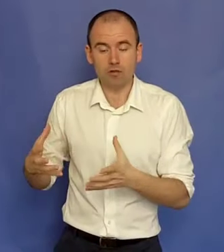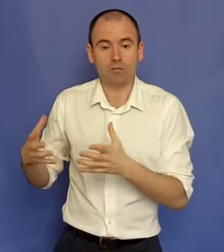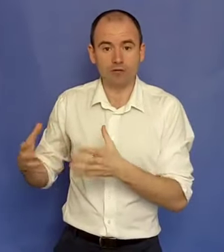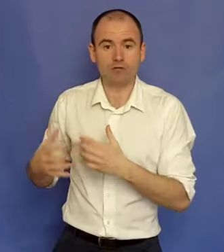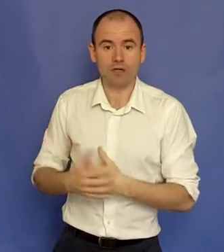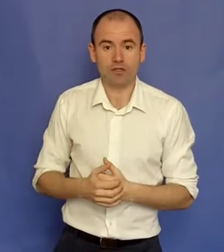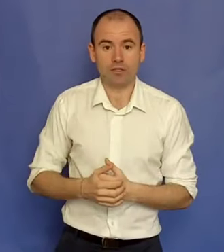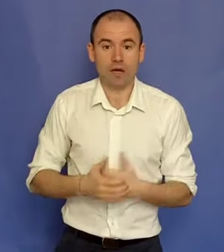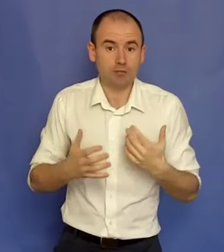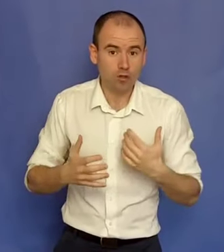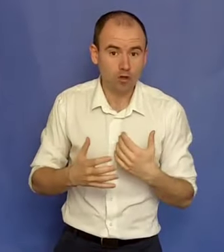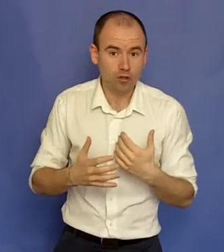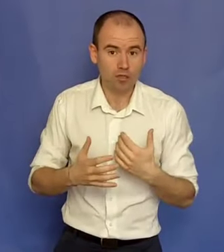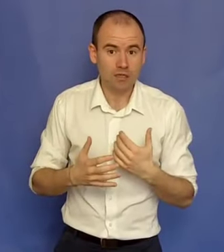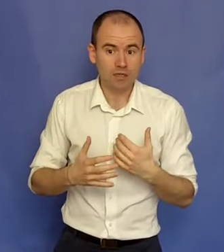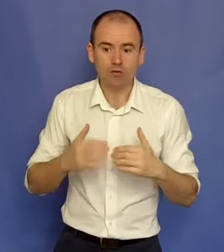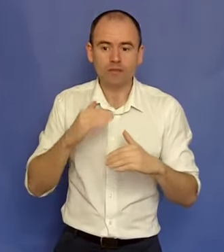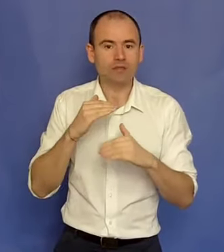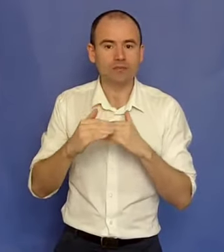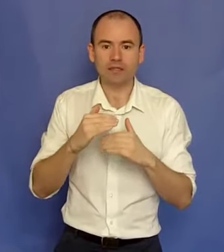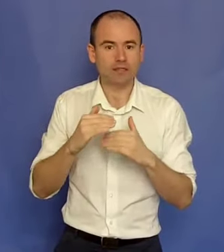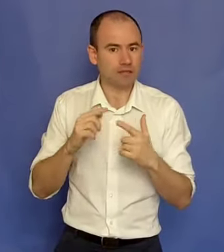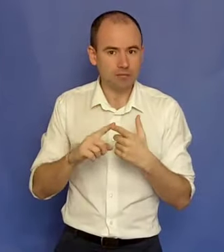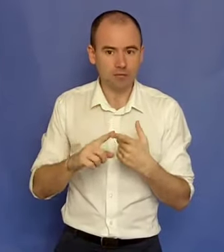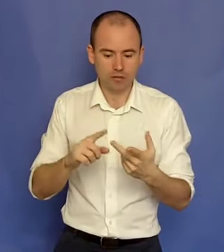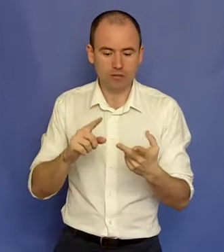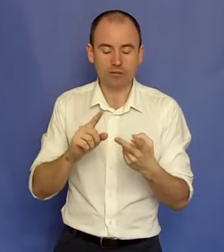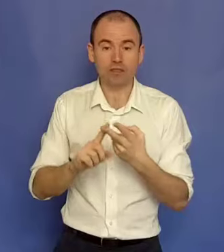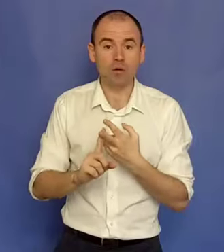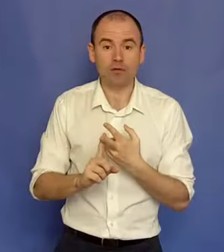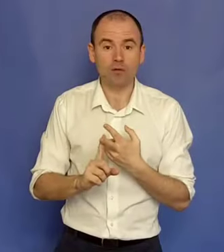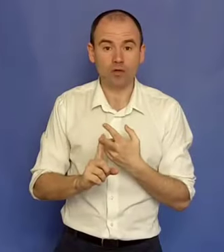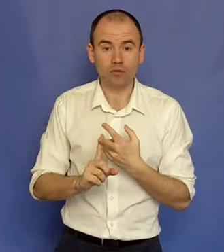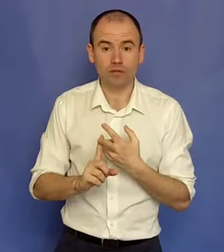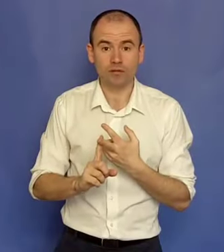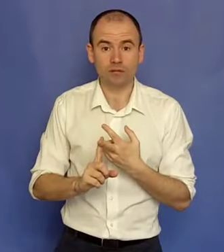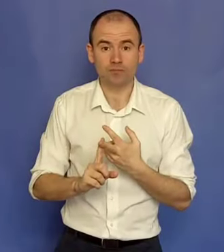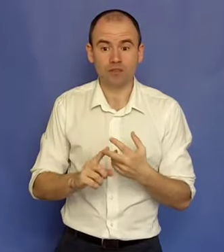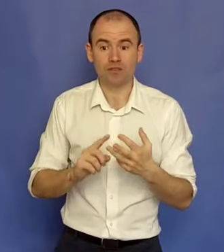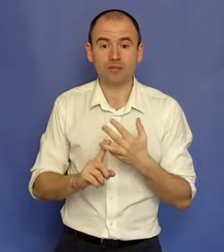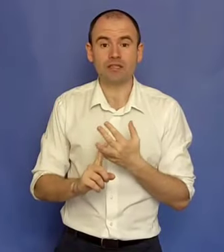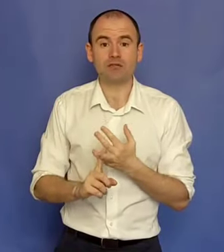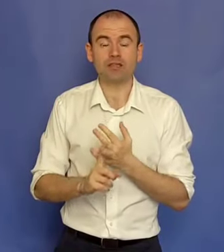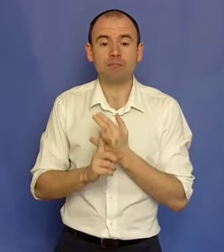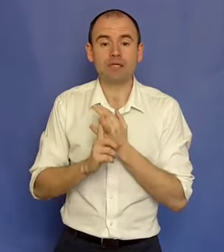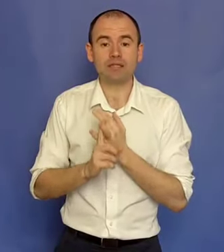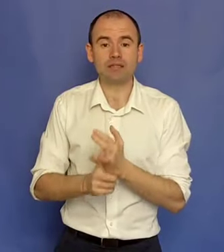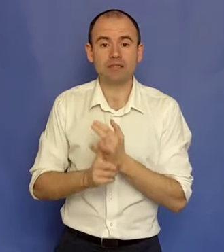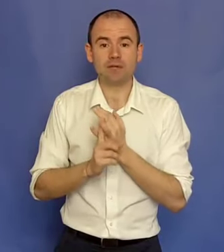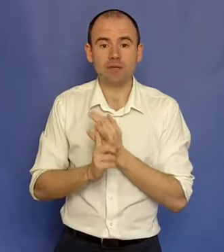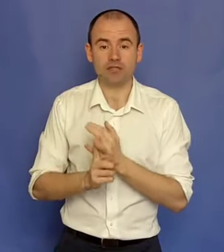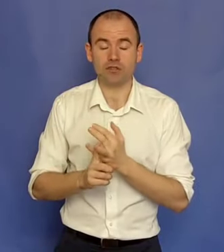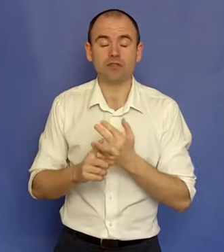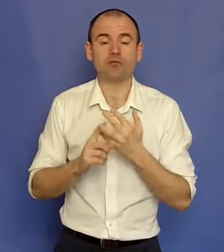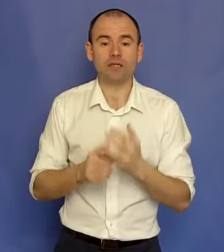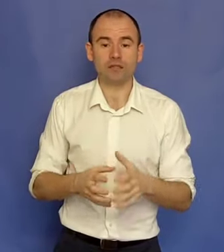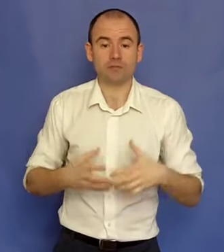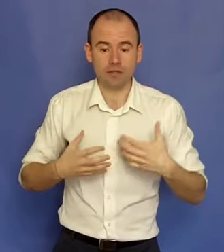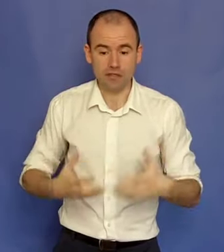mulți bani voi face ca psiholog. Nu mai sunt limitat de timp, nu mai sunt limitat de oamenii cu care lucrez. Sunt limitat doar de abilitățile mele și de rezultatele pe care